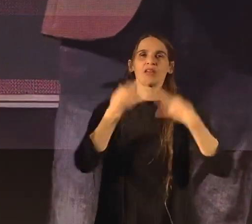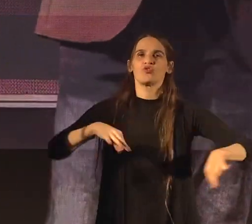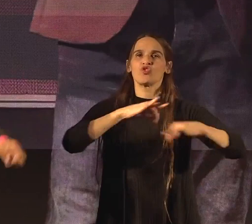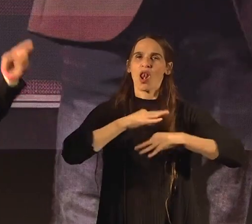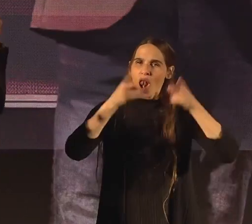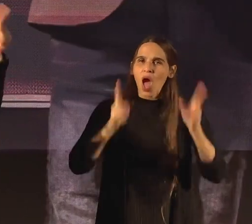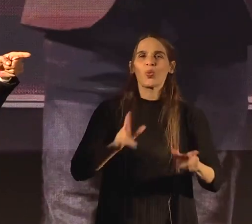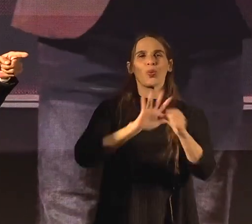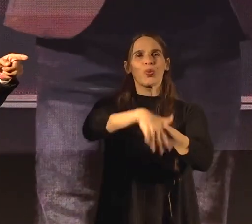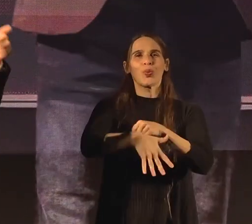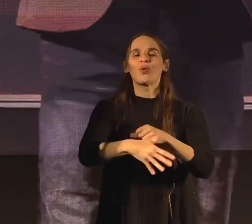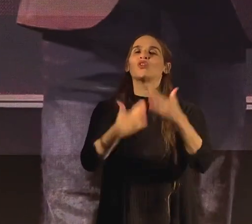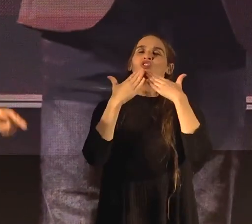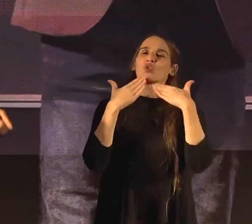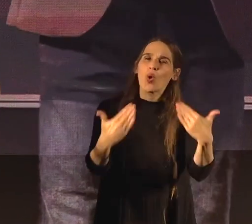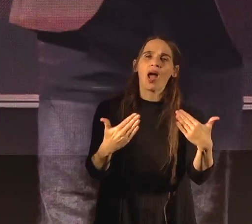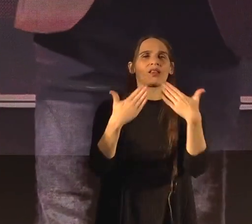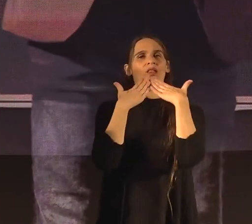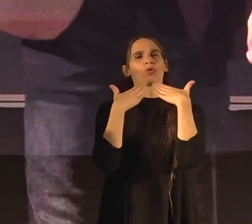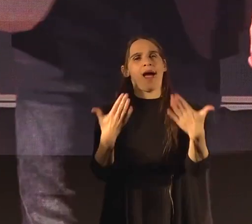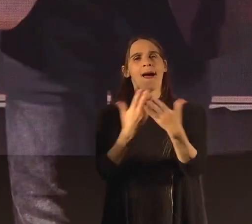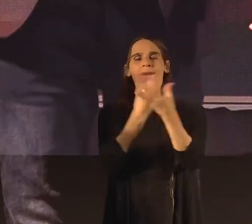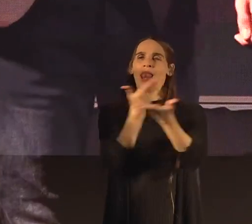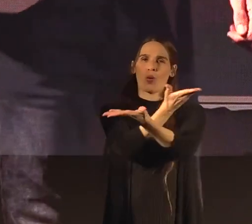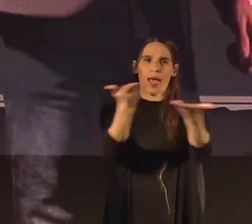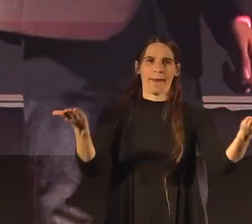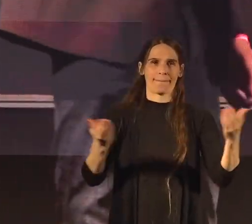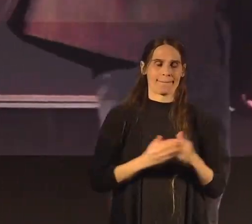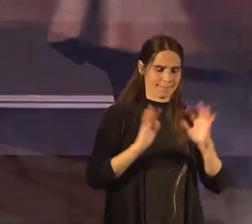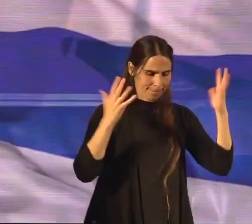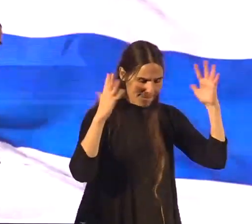חברים שוקרן ותודה רבה לכולכם